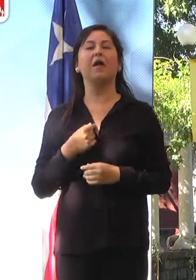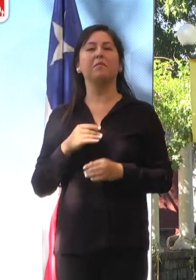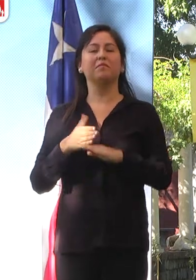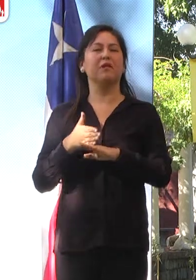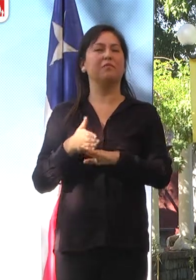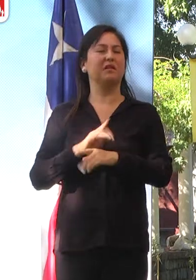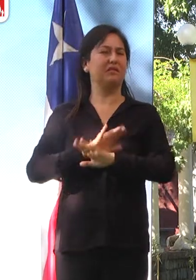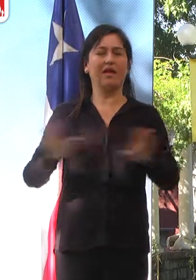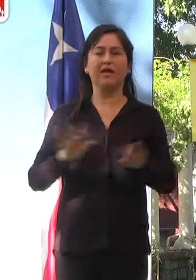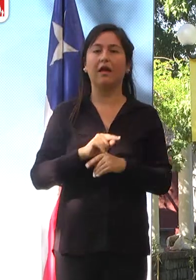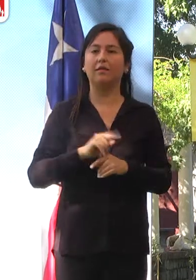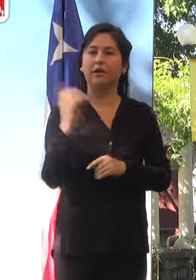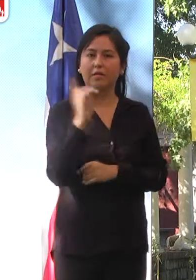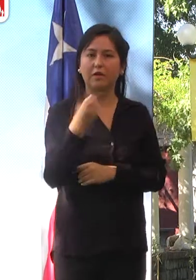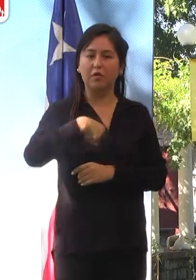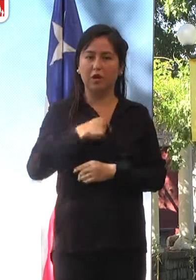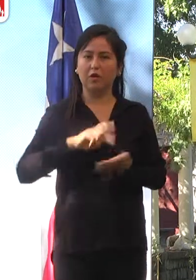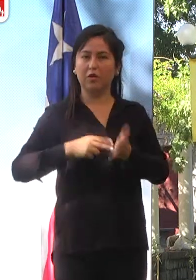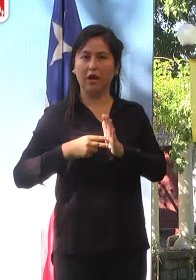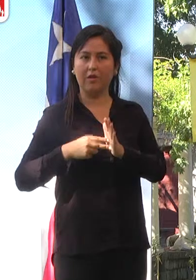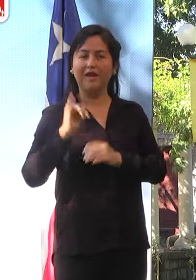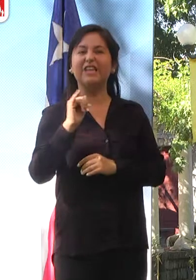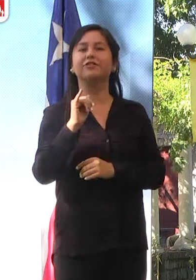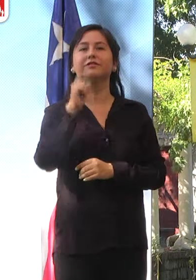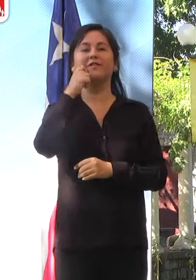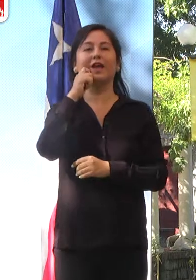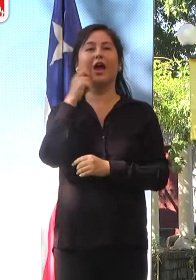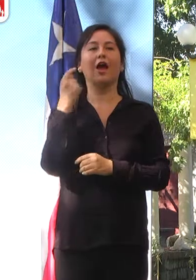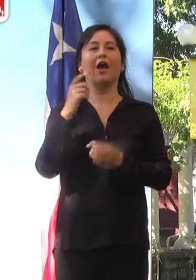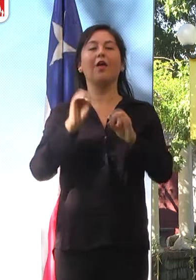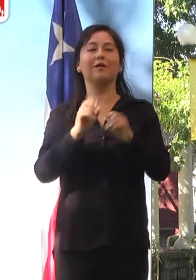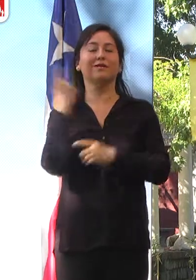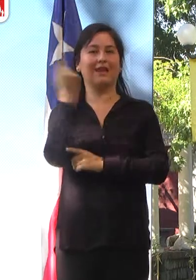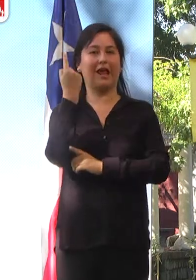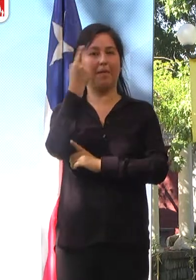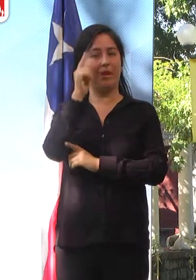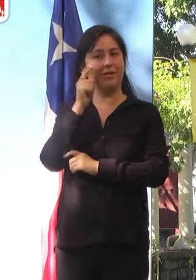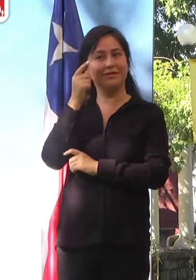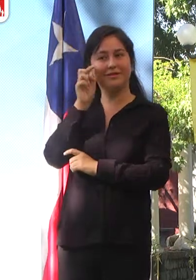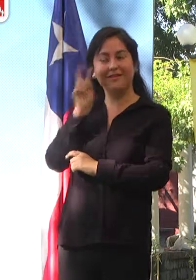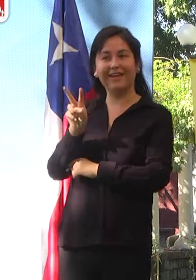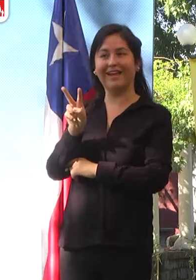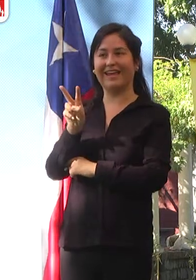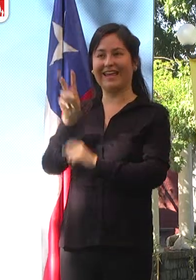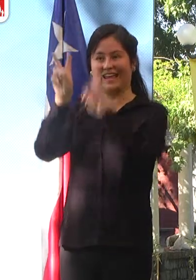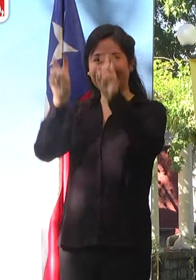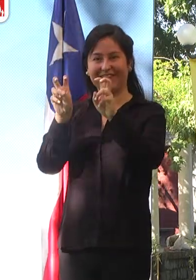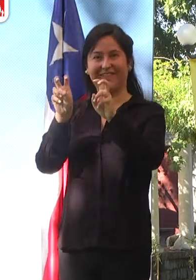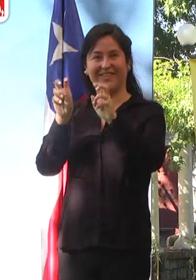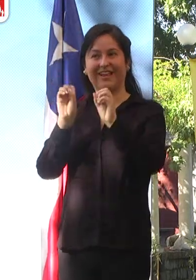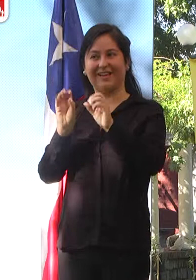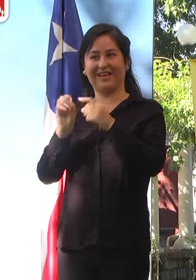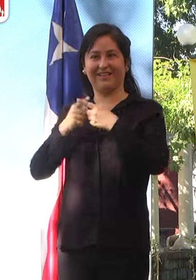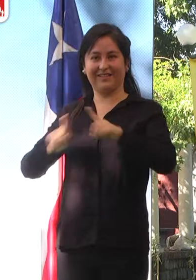a pesar de nuestros problemas. Eso es la educación en general, pero se ve con mucho mayor detalle precisamente en la discapacidad. Y ustedes hacen un trabajo que es